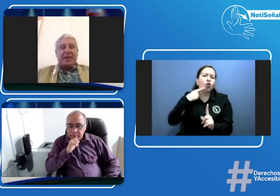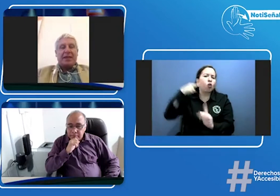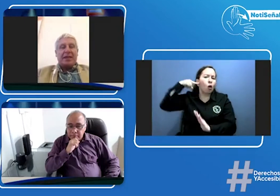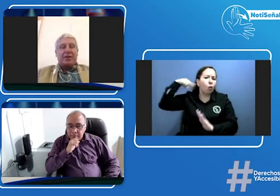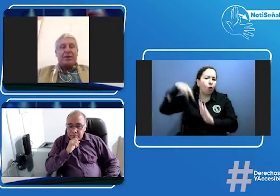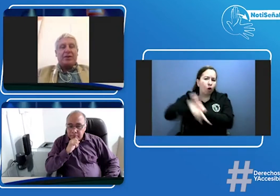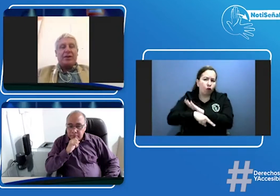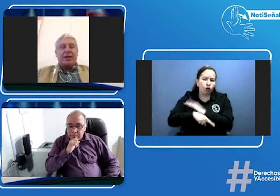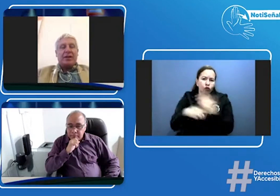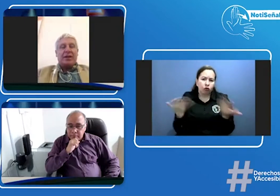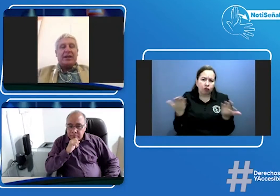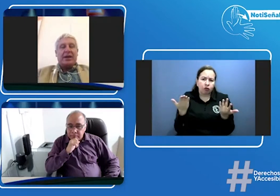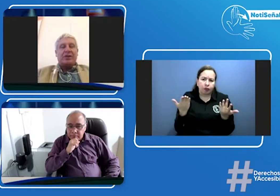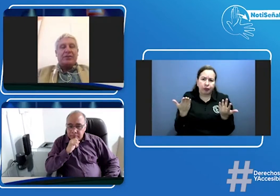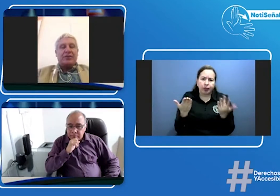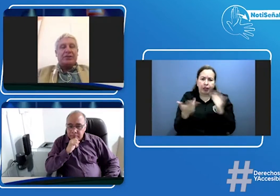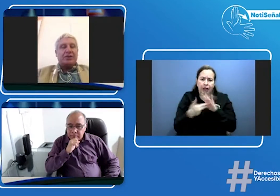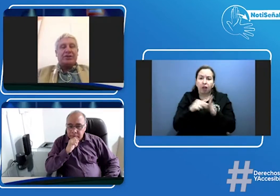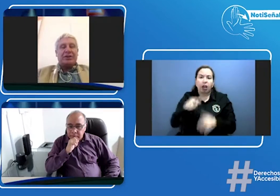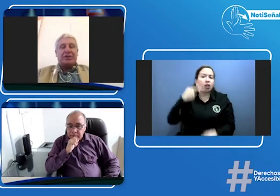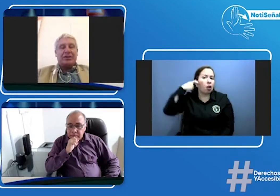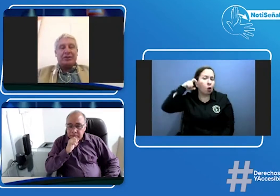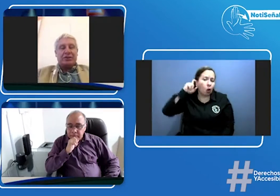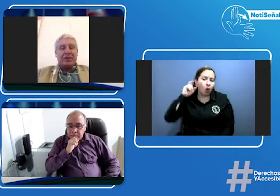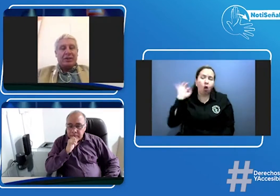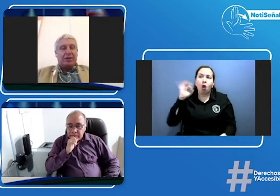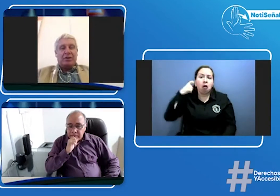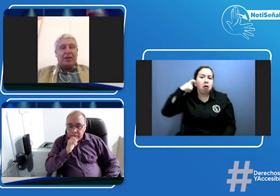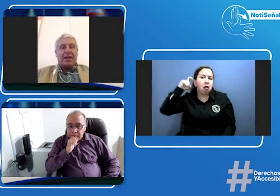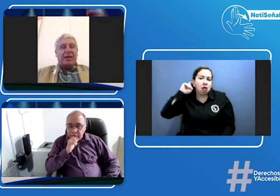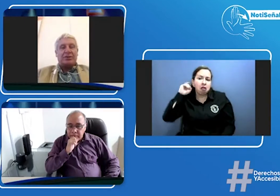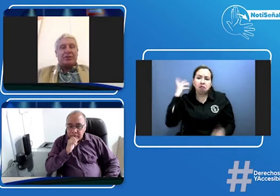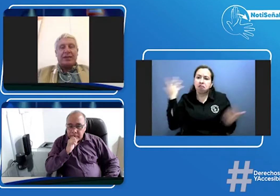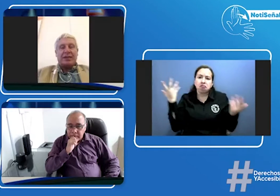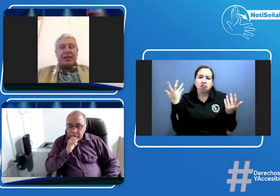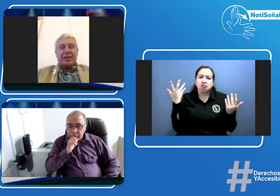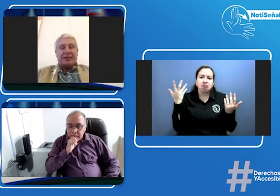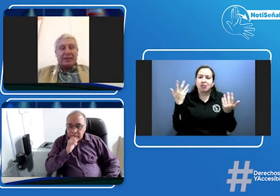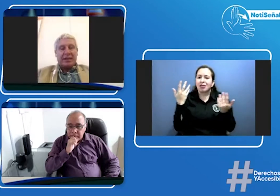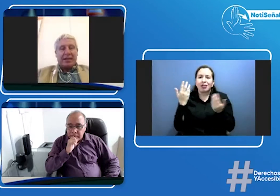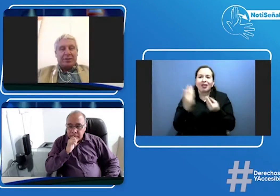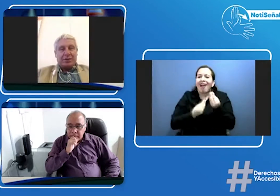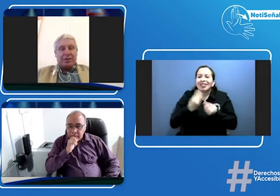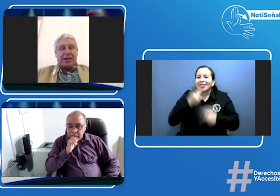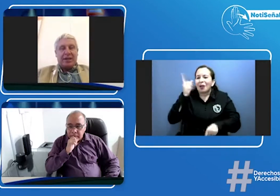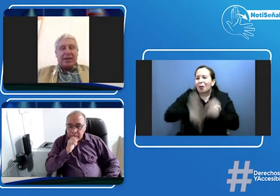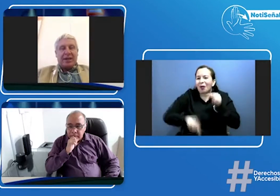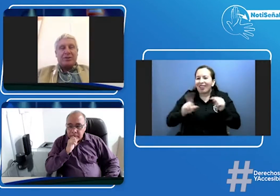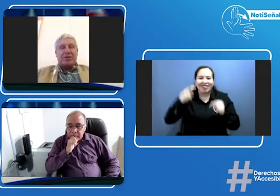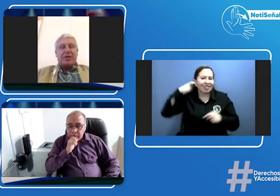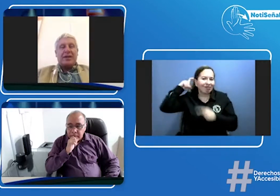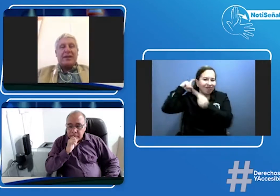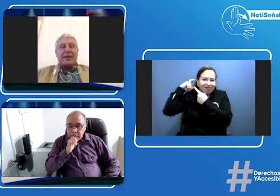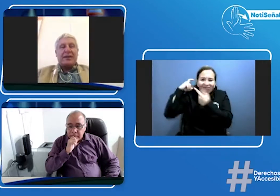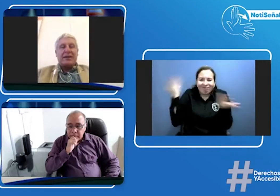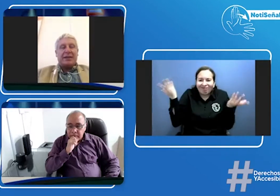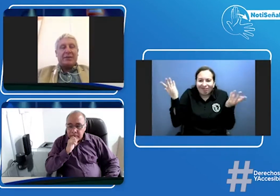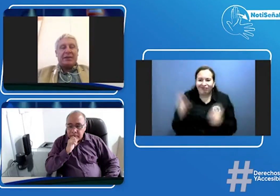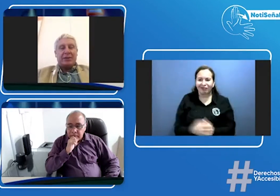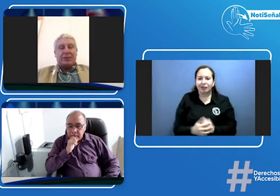que con audífonos o sin audífonos no hay absolutamente nada que hacer yo creo que eso es lo que le transmitía al doctor